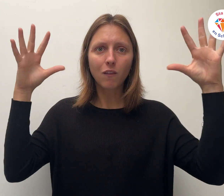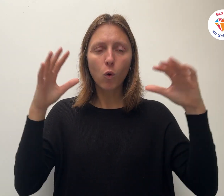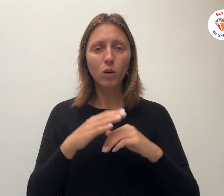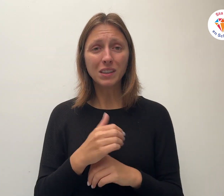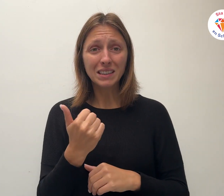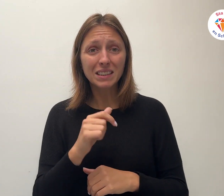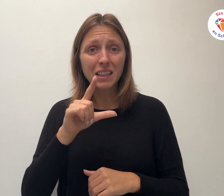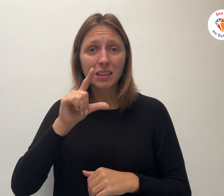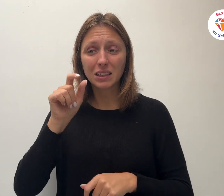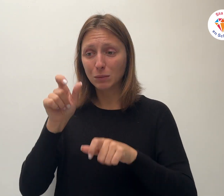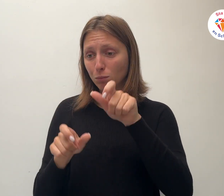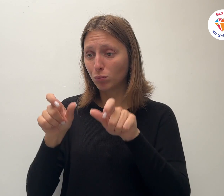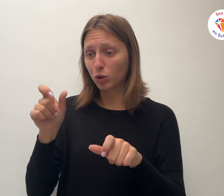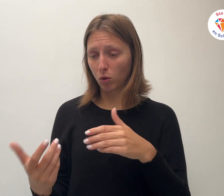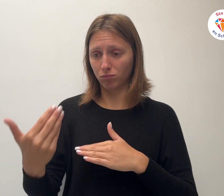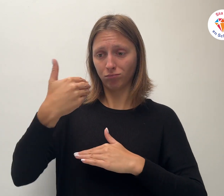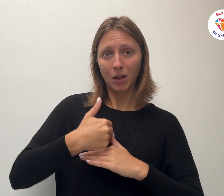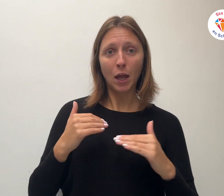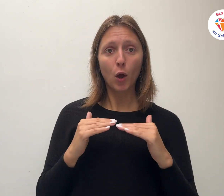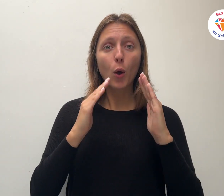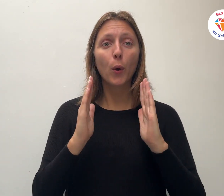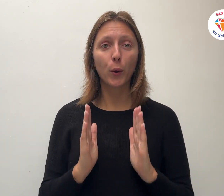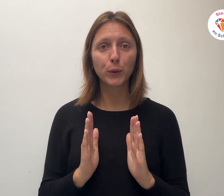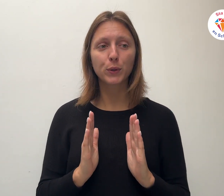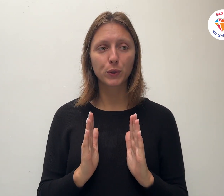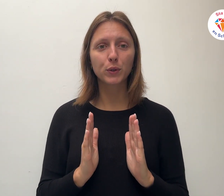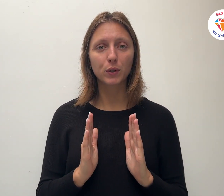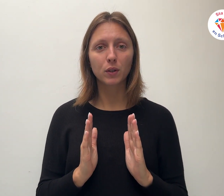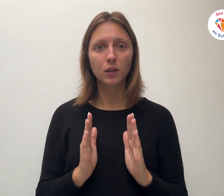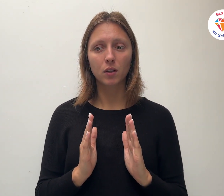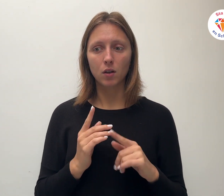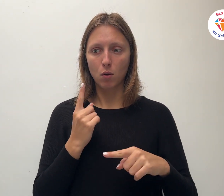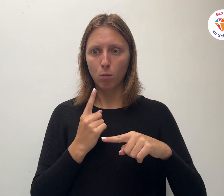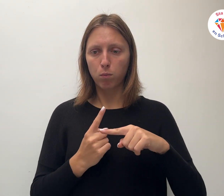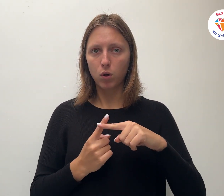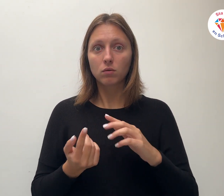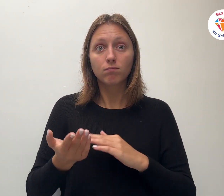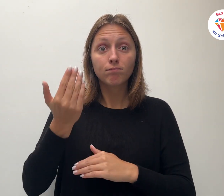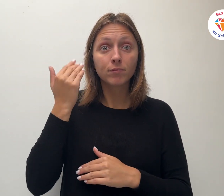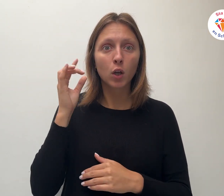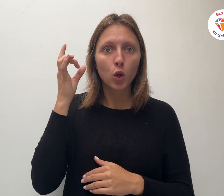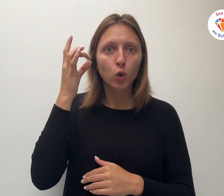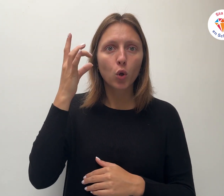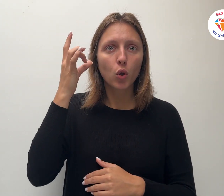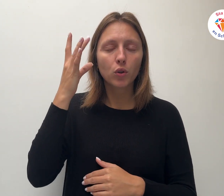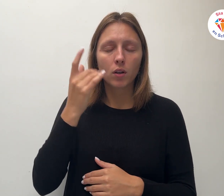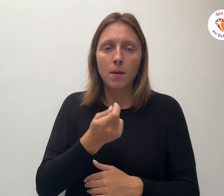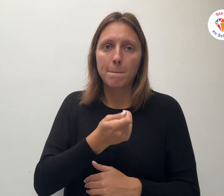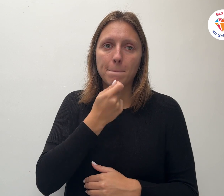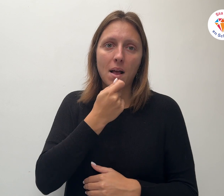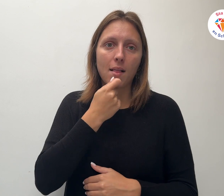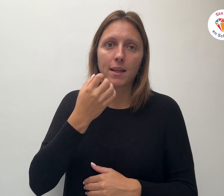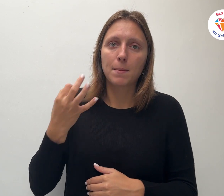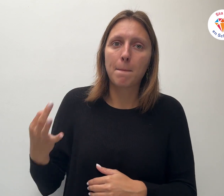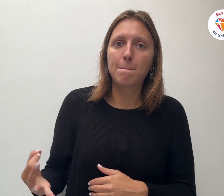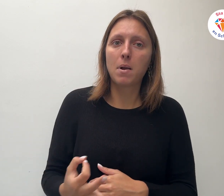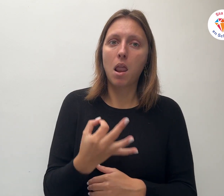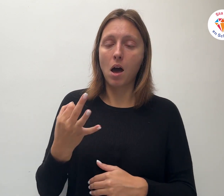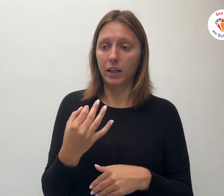huis Dan nog te denken dat in die cultuur maaltijden zeer belangrijk zijn Als uiting van gastvrijheid